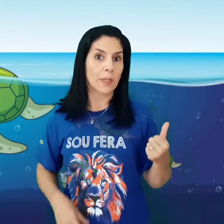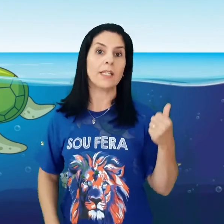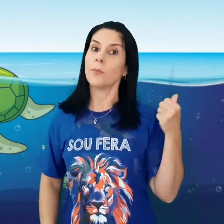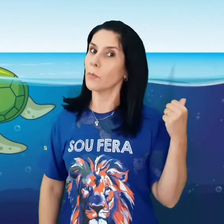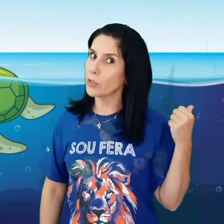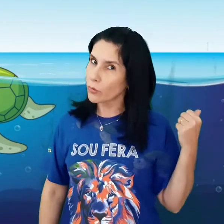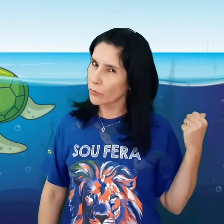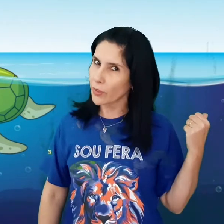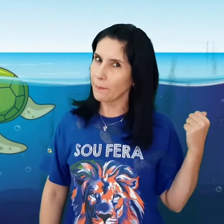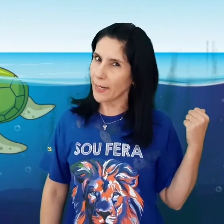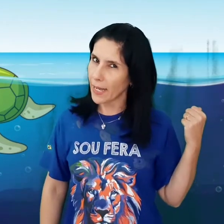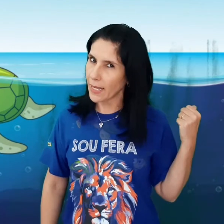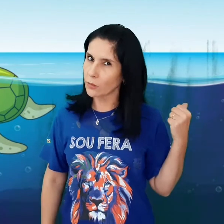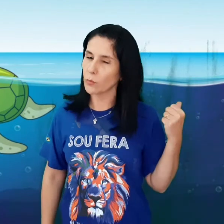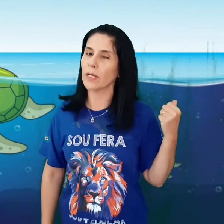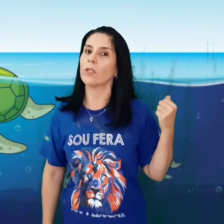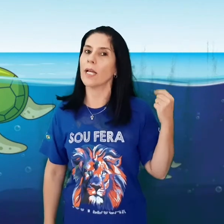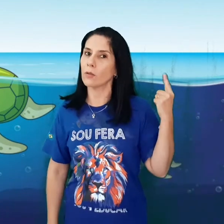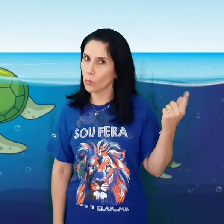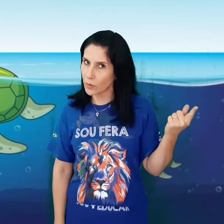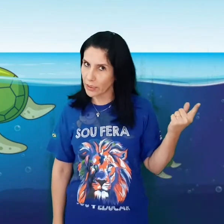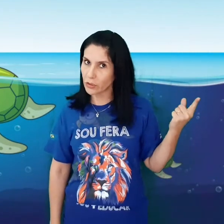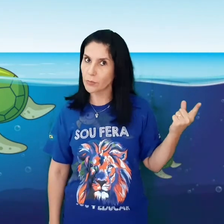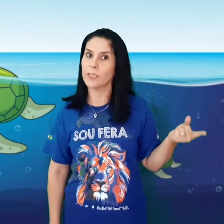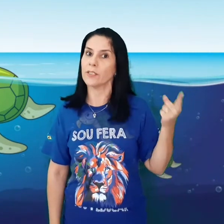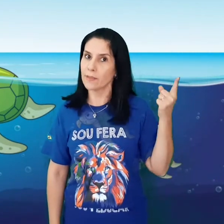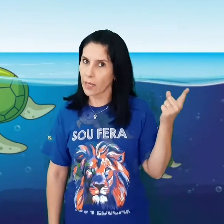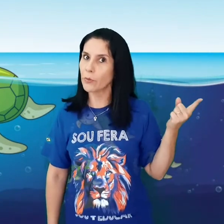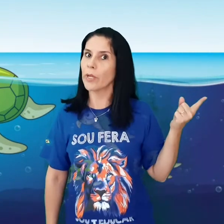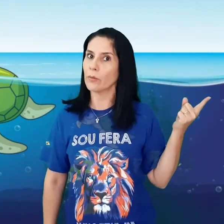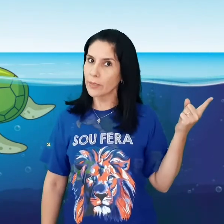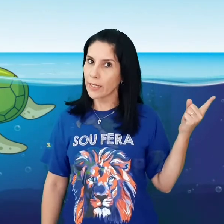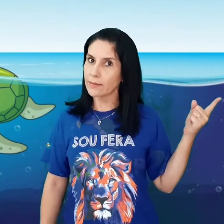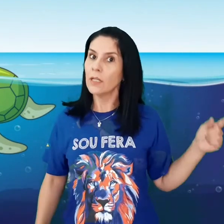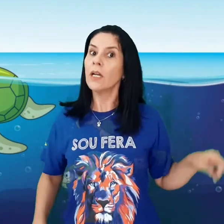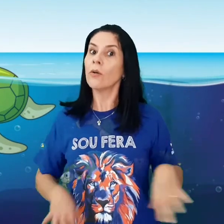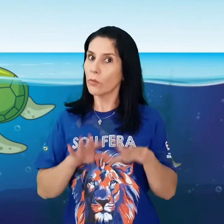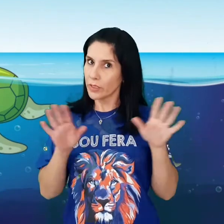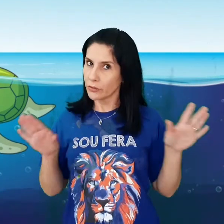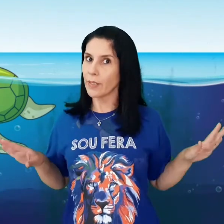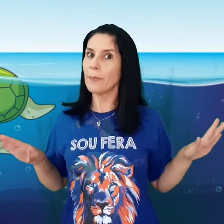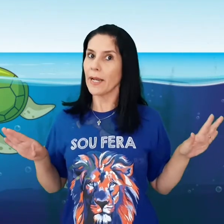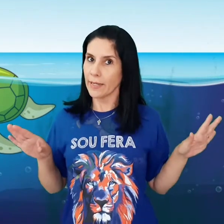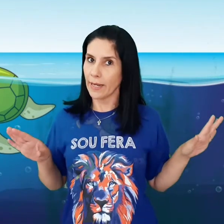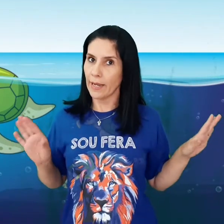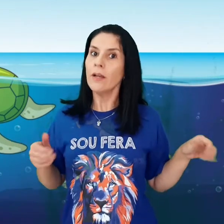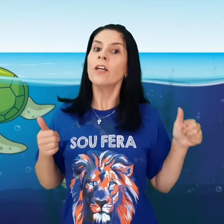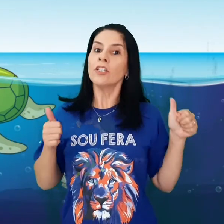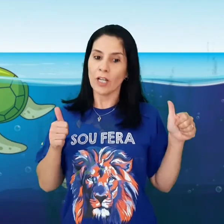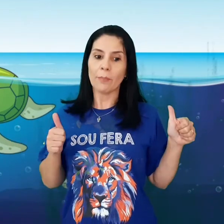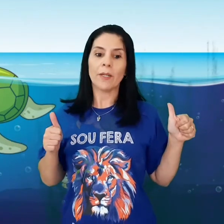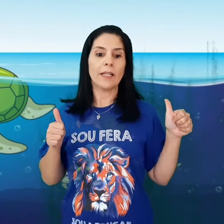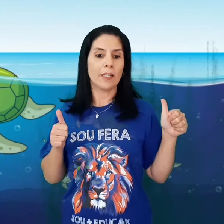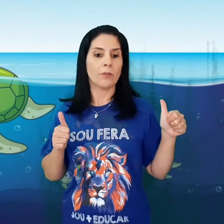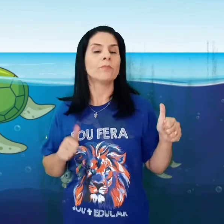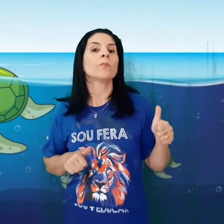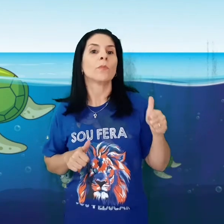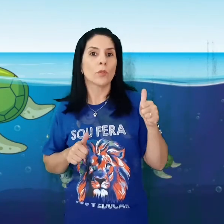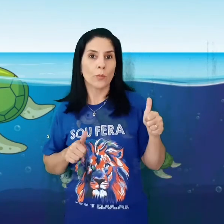principalmente quando for à praia, tomar cuidado com o lixo, porque já sabem o que acontece com o lixo na praia, né? Já aprenderam. Tudo